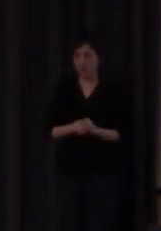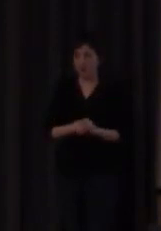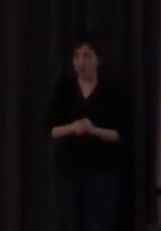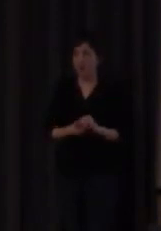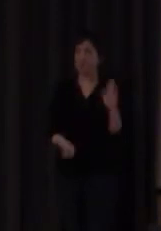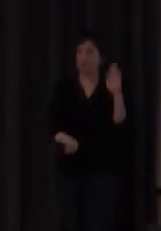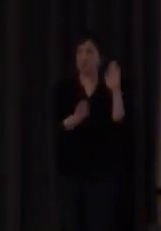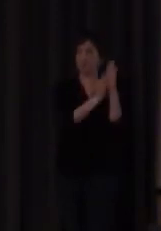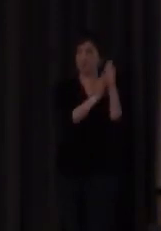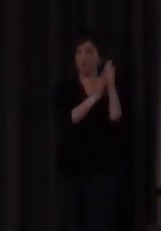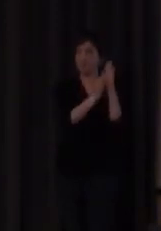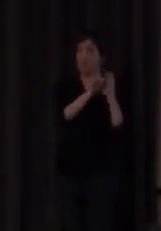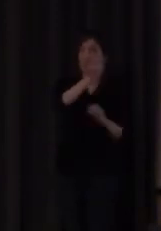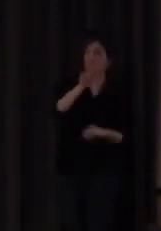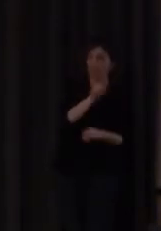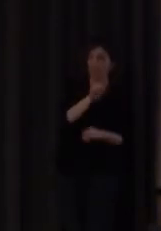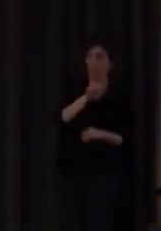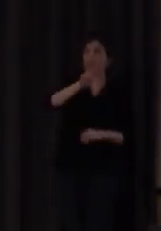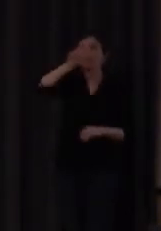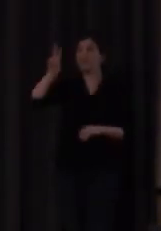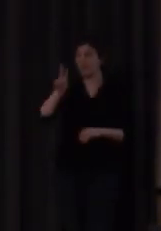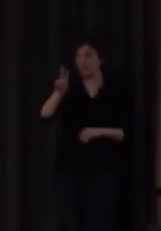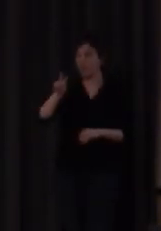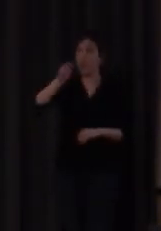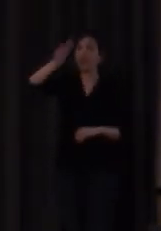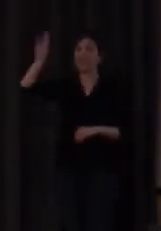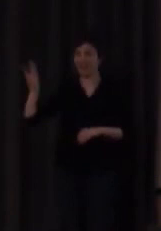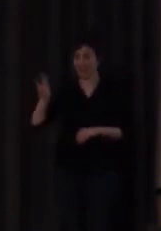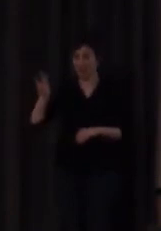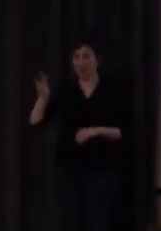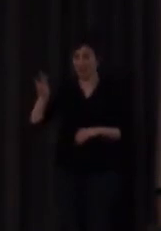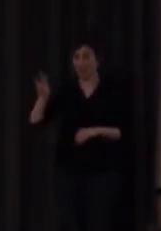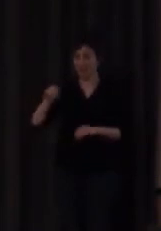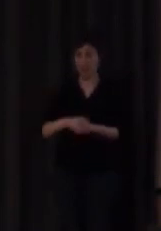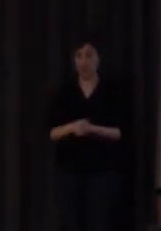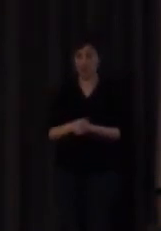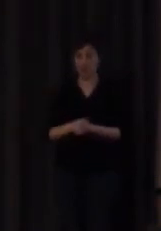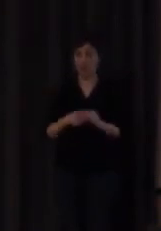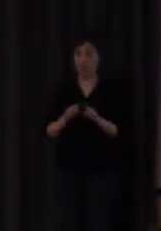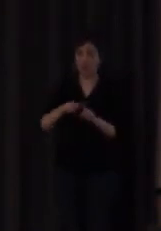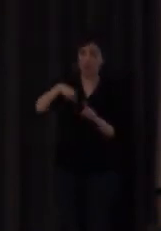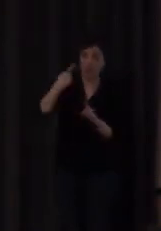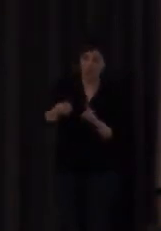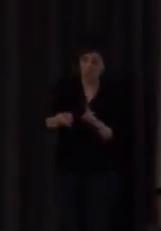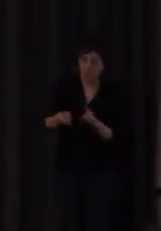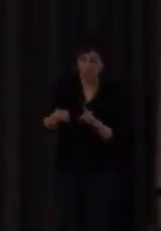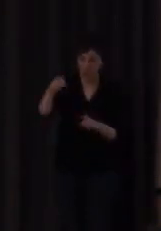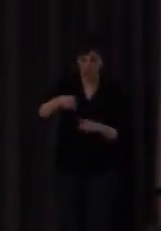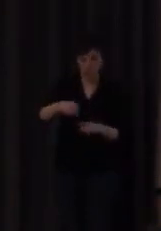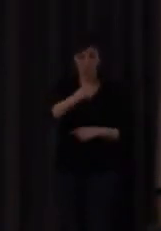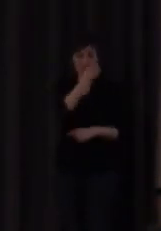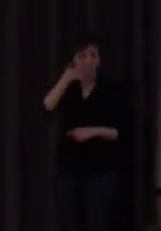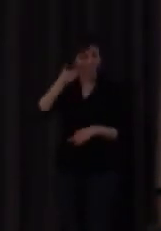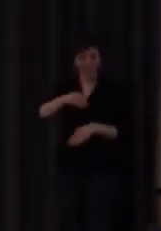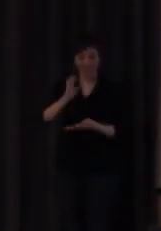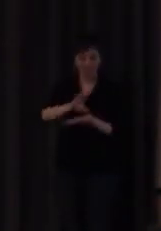aparece en primero en segundo y en tercero de la ESO primero también de esto hablaremos en el curso que voy a dar esta tarde largo y